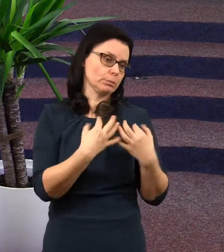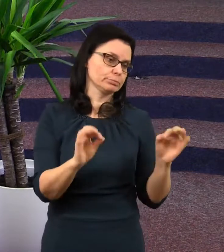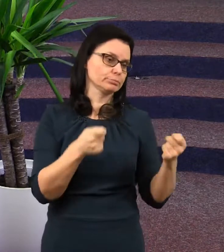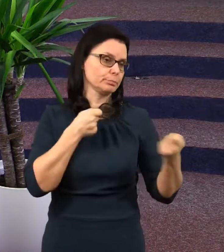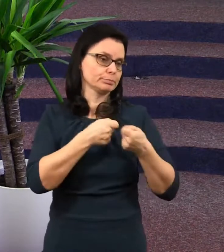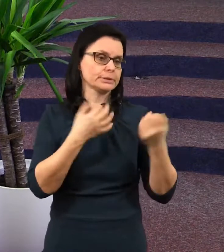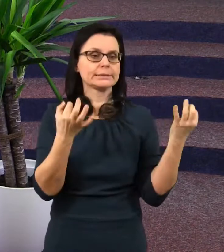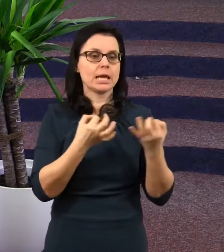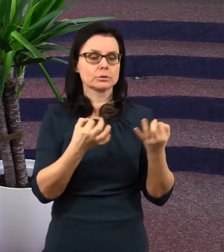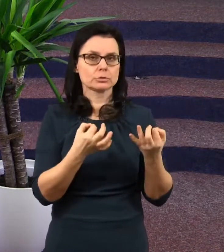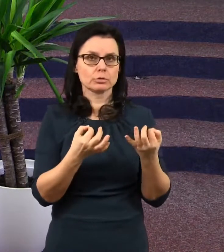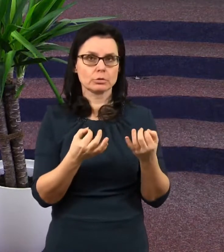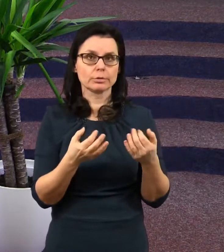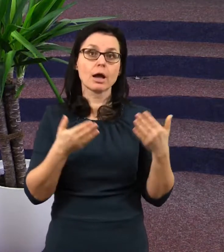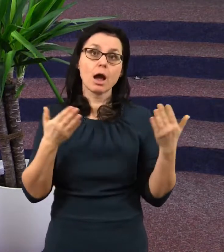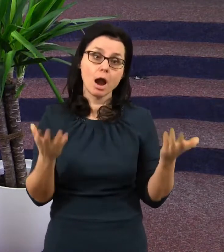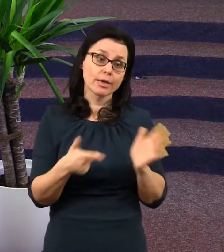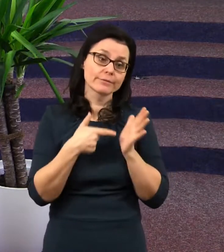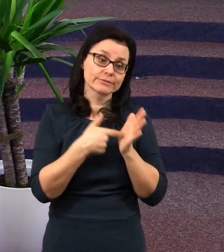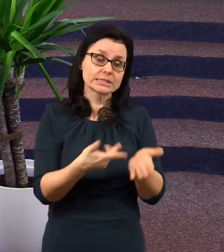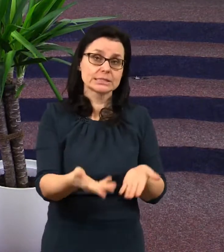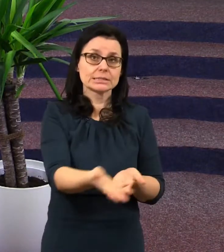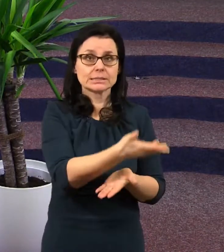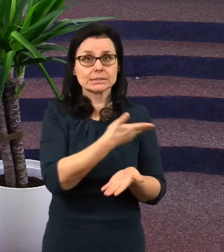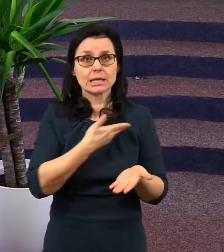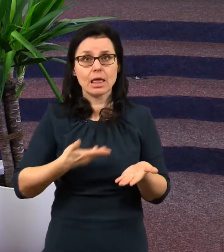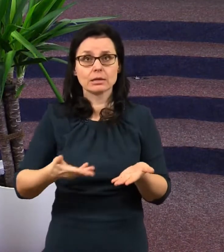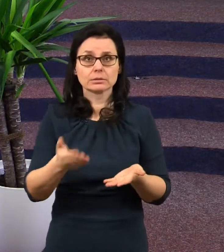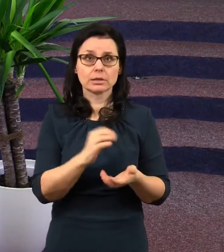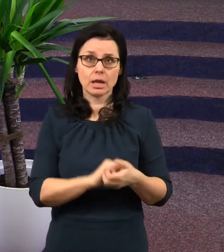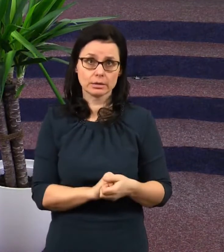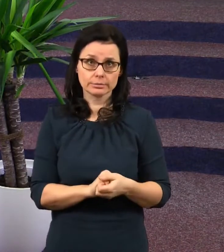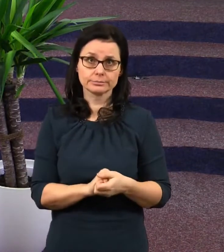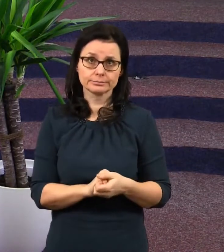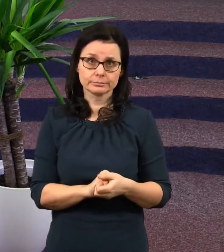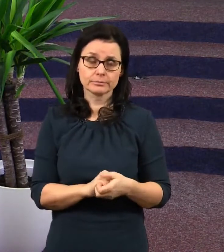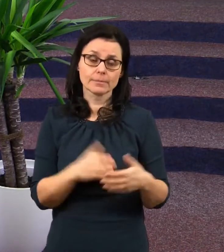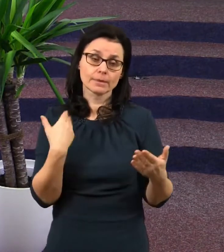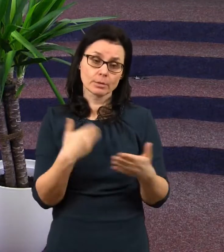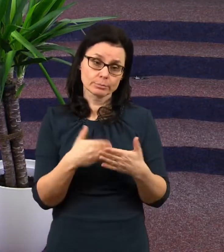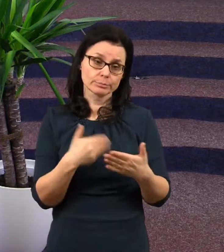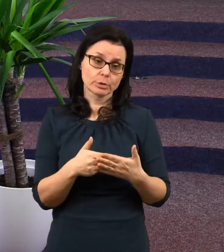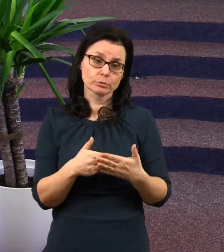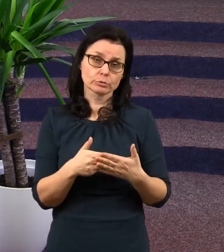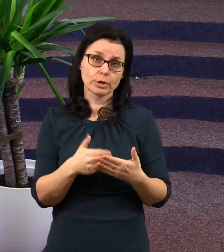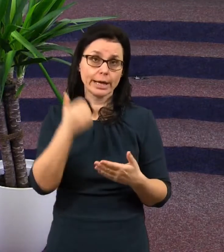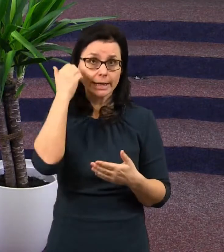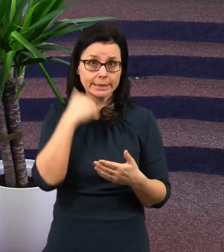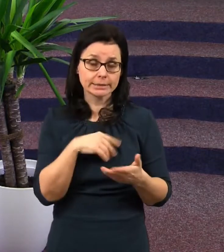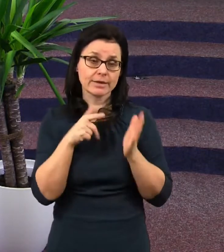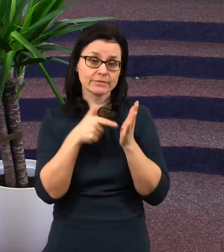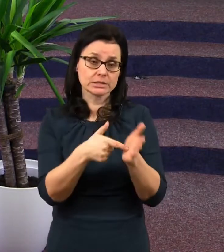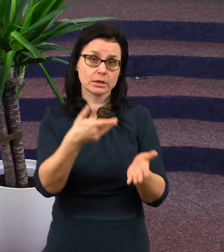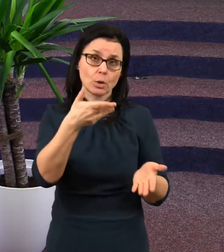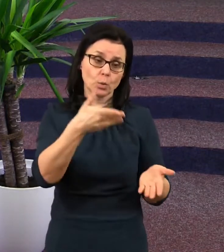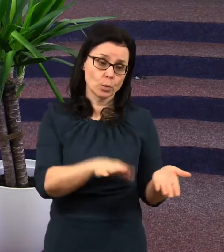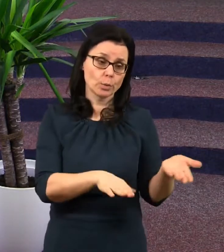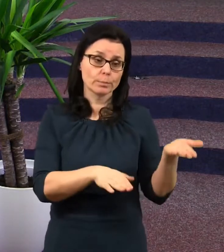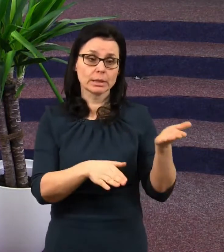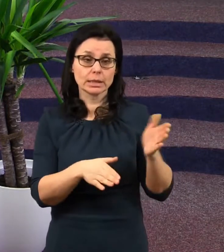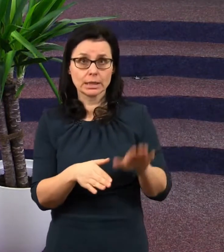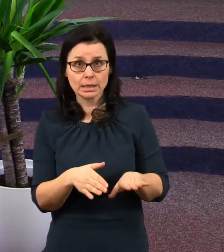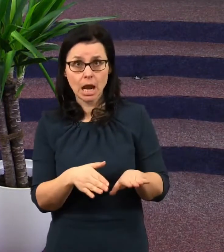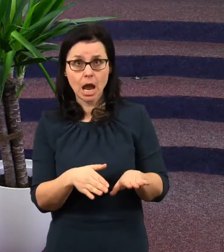počítat s ničím jiným, než s tím, čeho jsme kolem sebe světky, že lidé umírají a